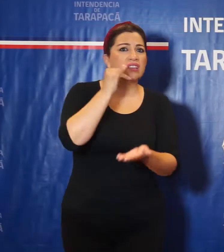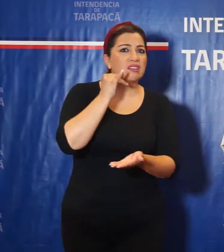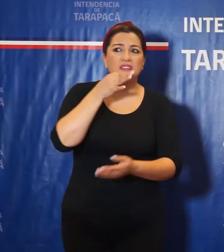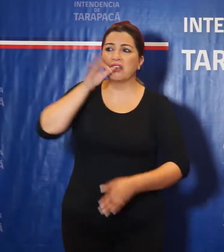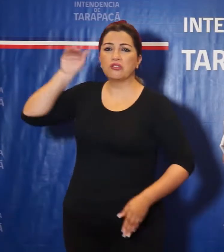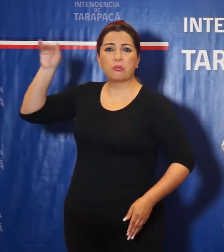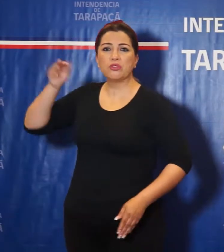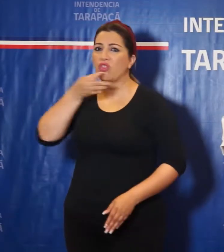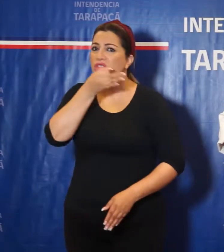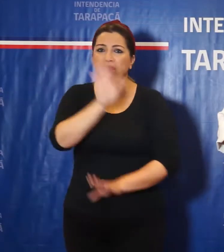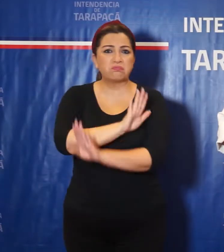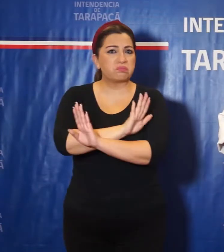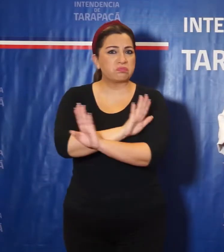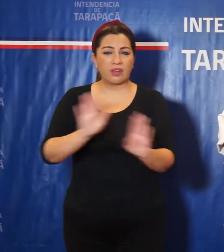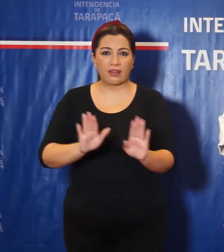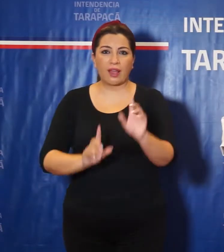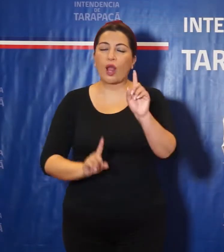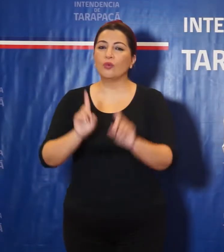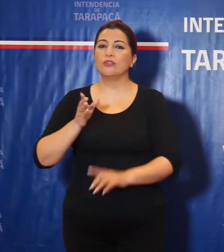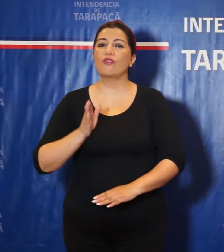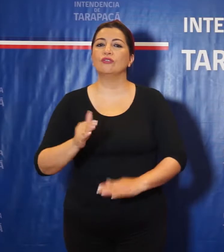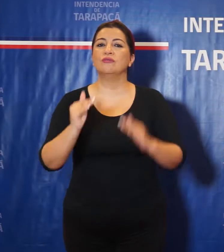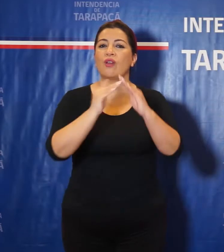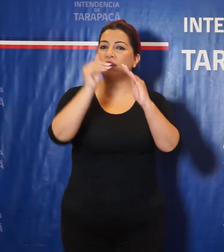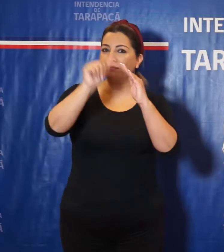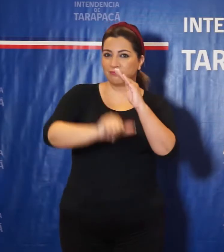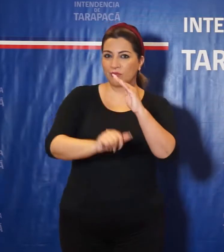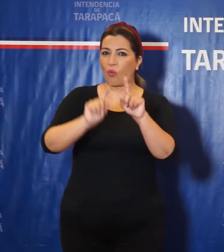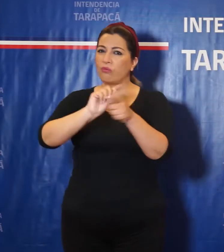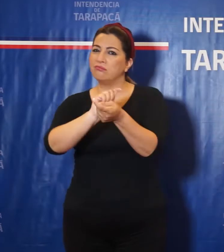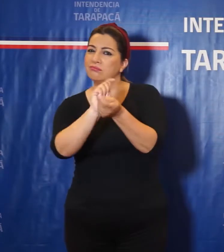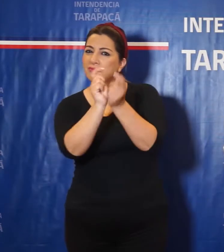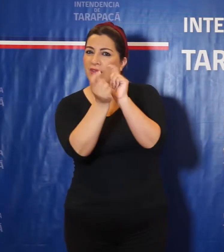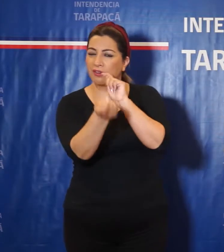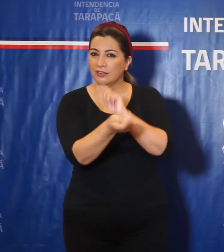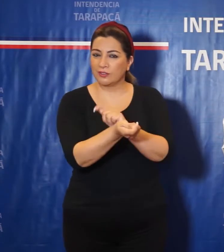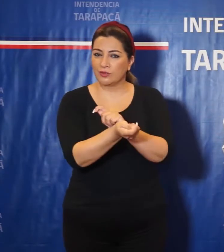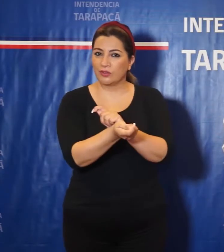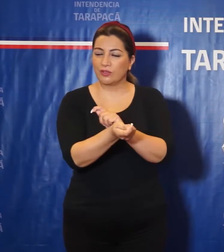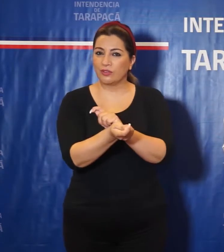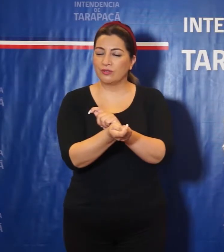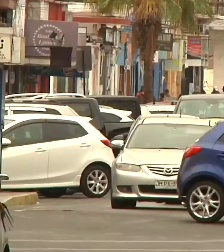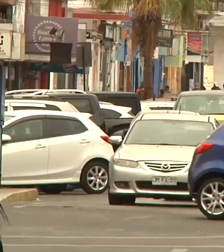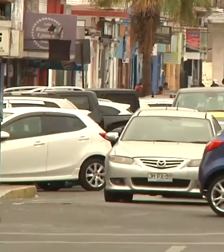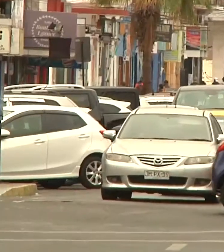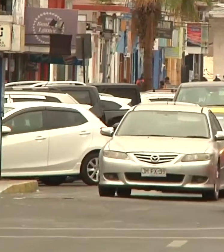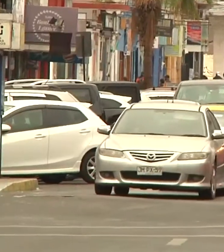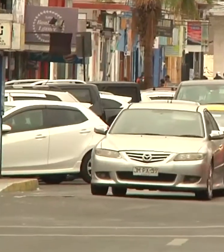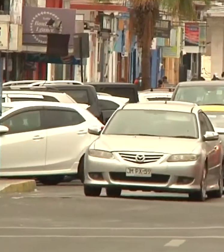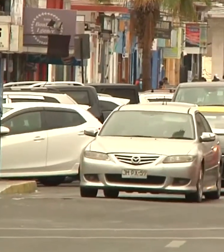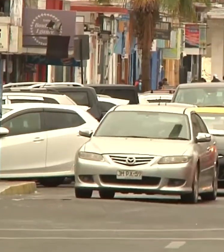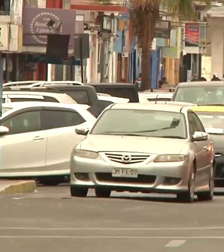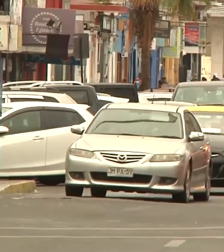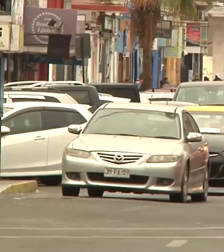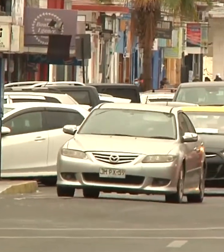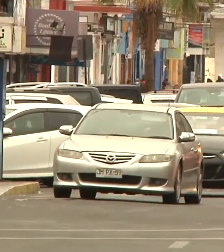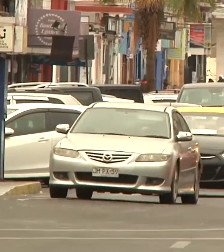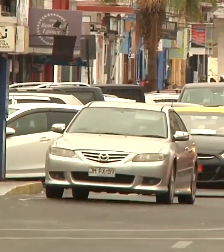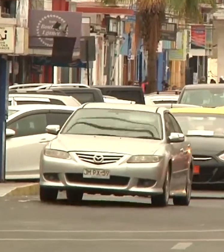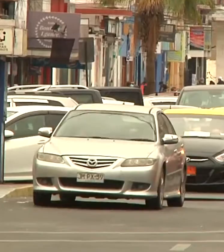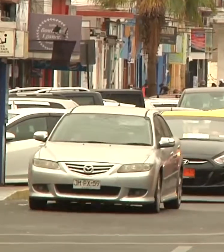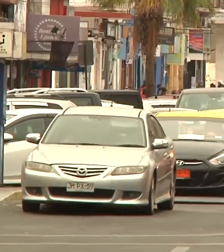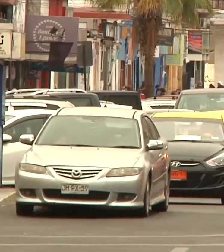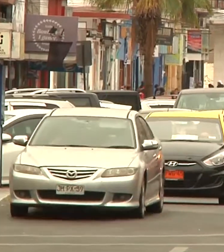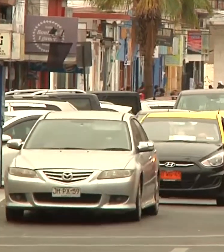Hospicio dentro de las comunas que pudieran haber tenido alguna modificación en el paso en el cual estaba. En la entrega de los datos